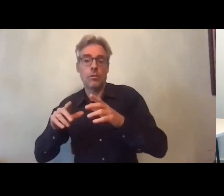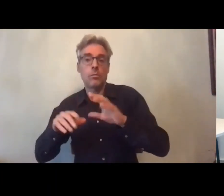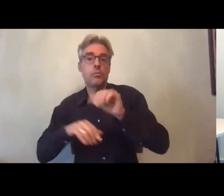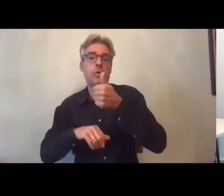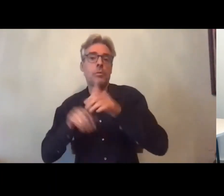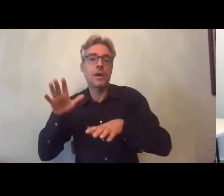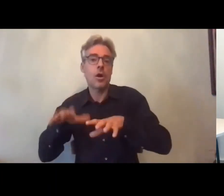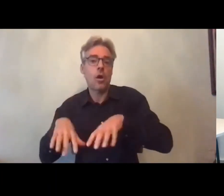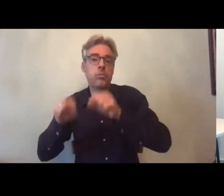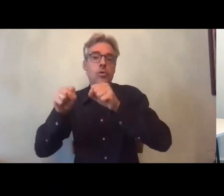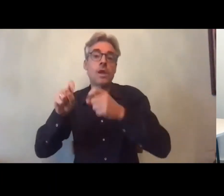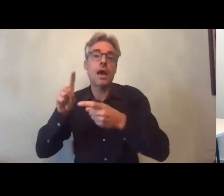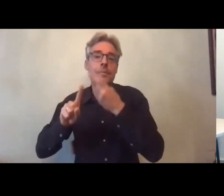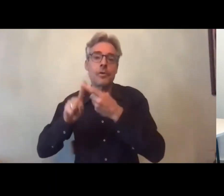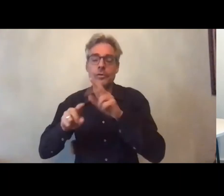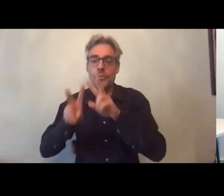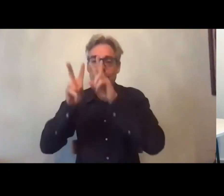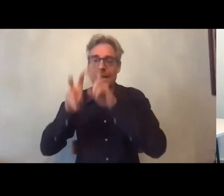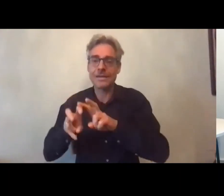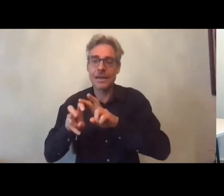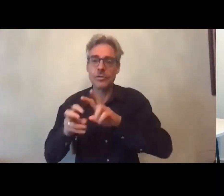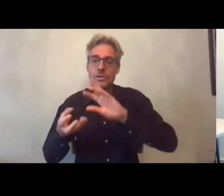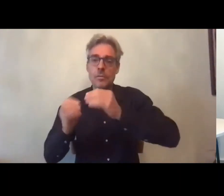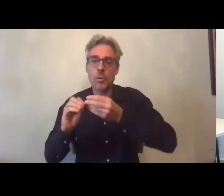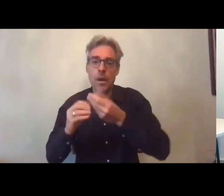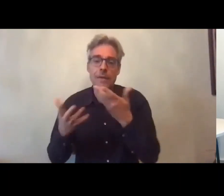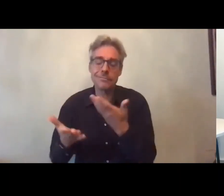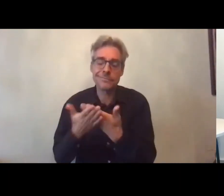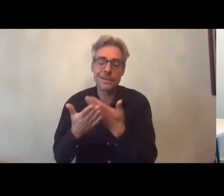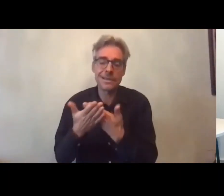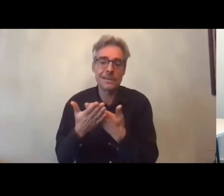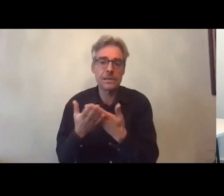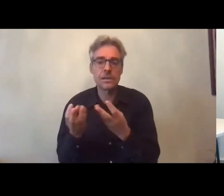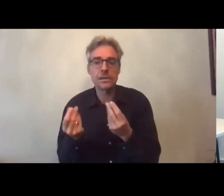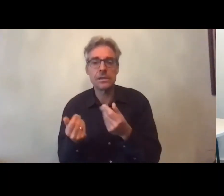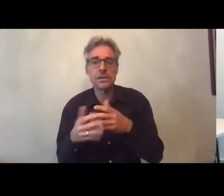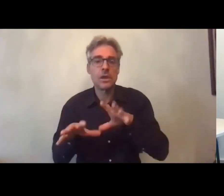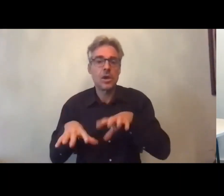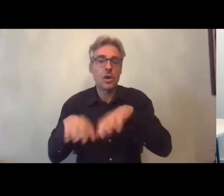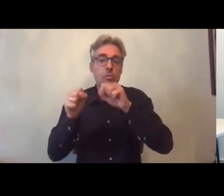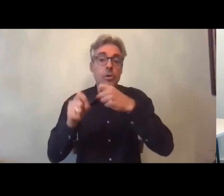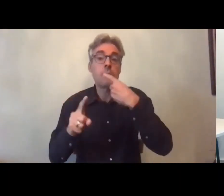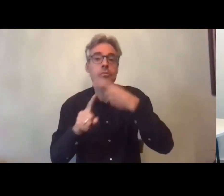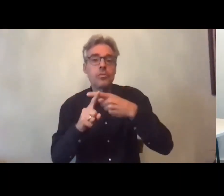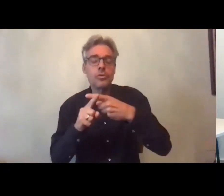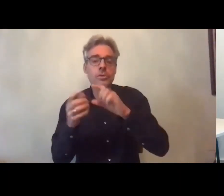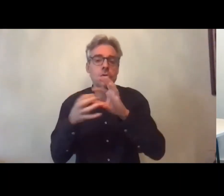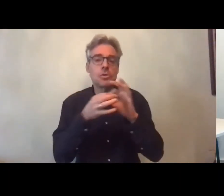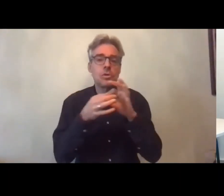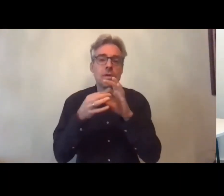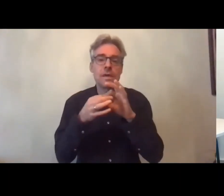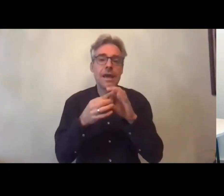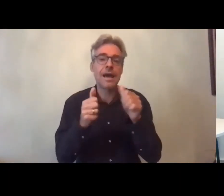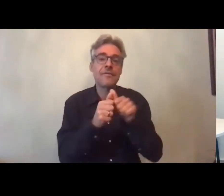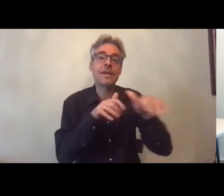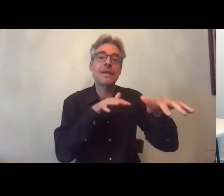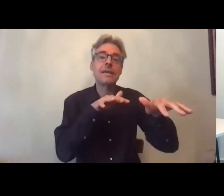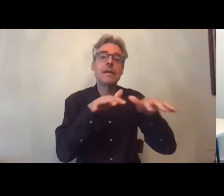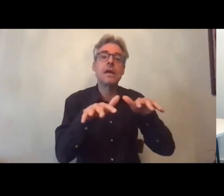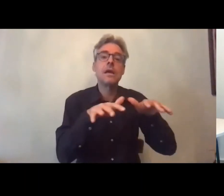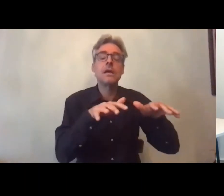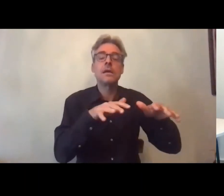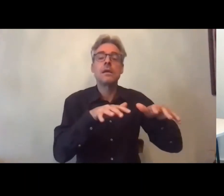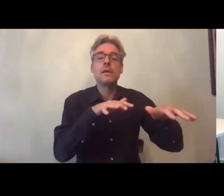analyser ces questions à la fois d'emploi et de rapport aux dispositifs d'action